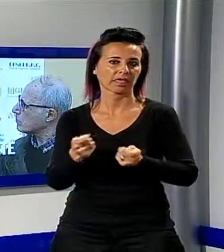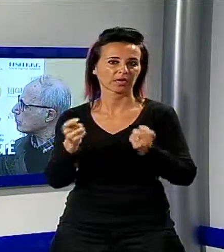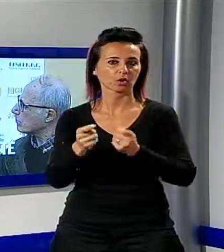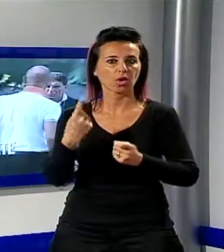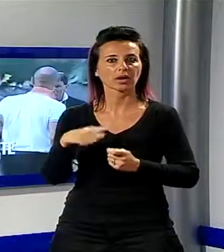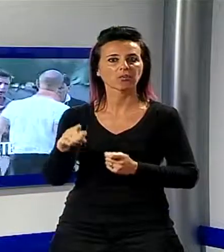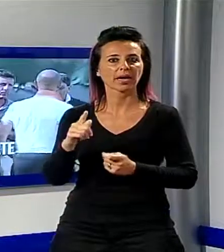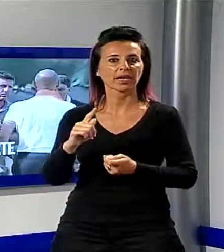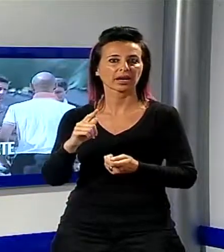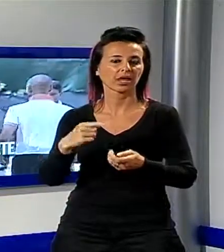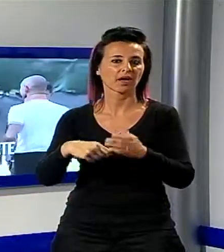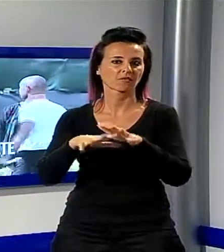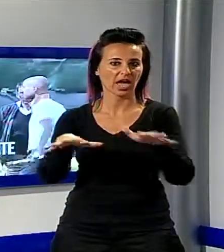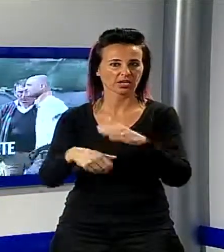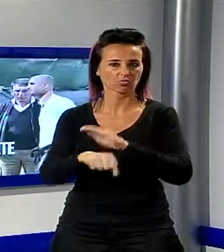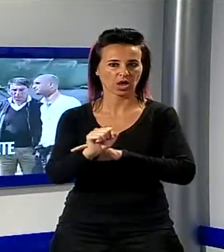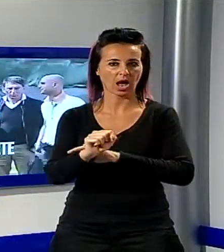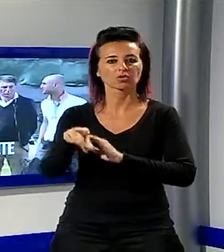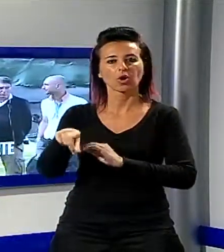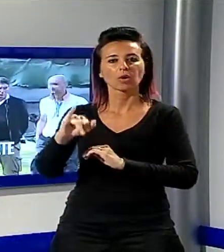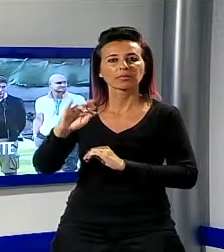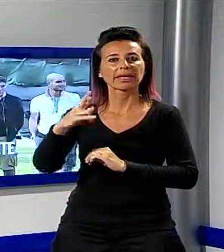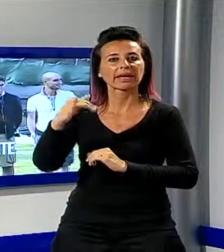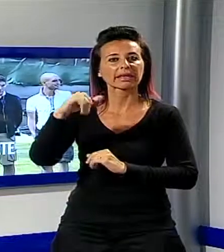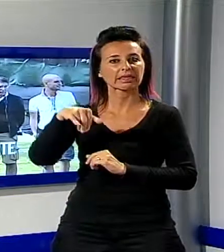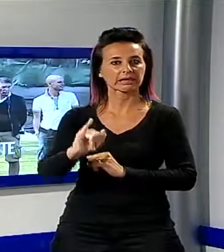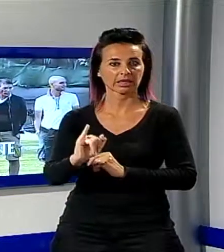sono cominciati i primi contatti con i giocatori.